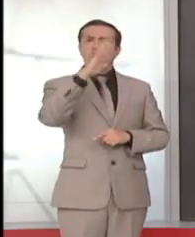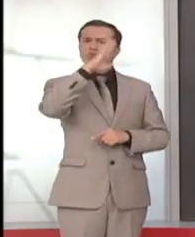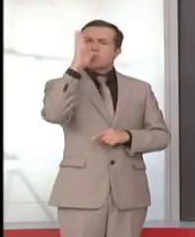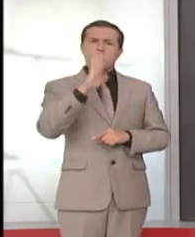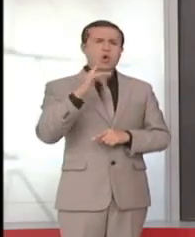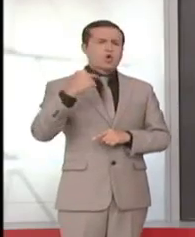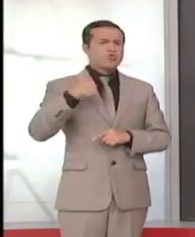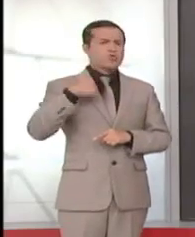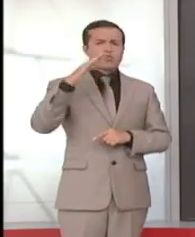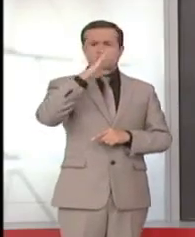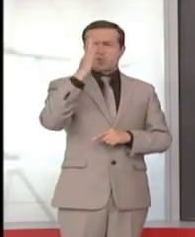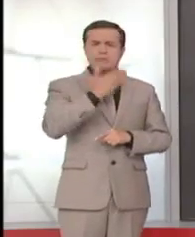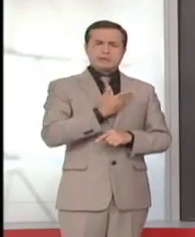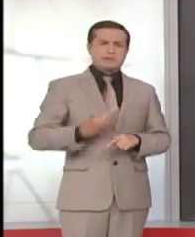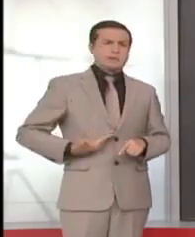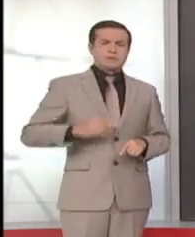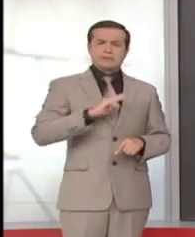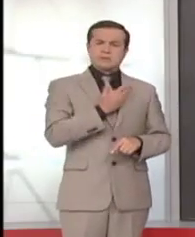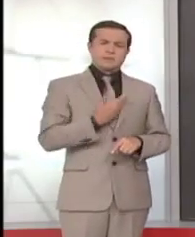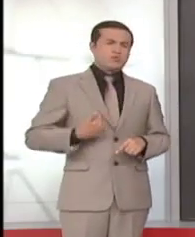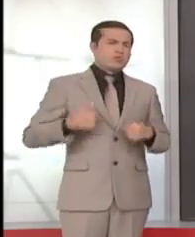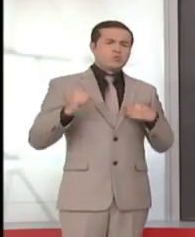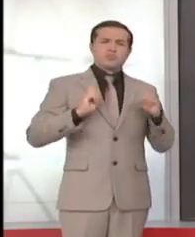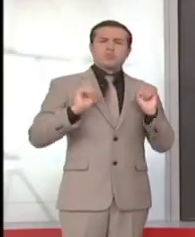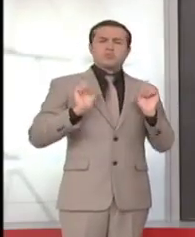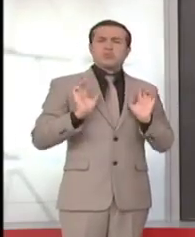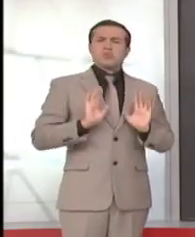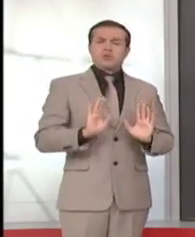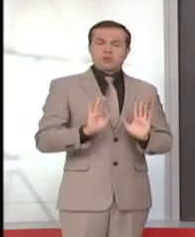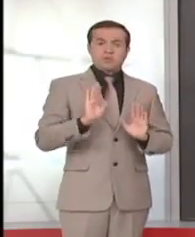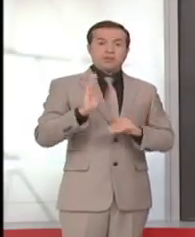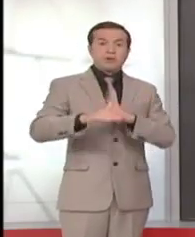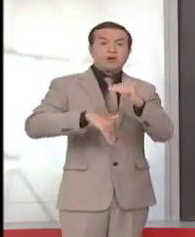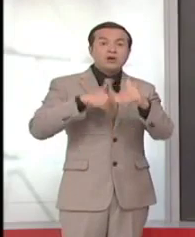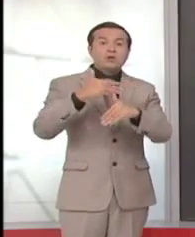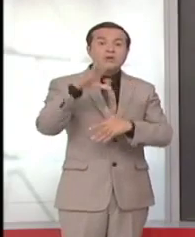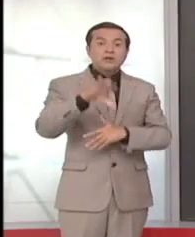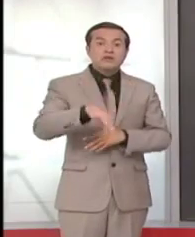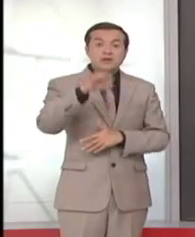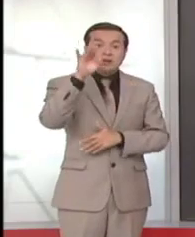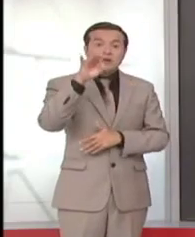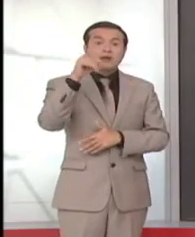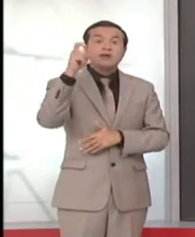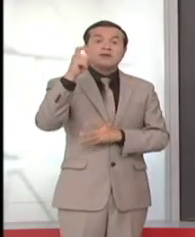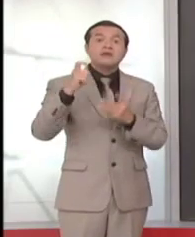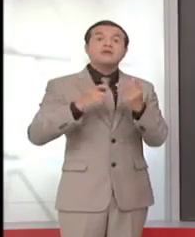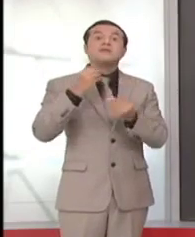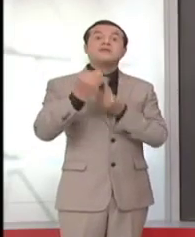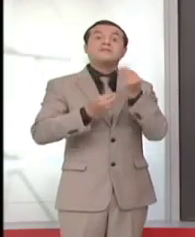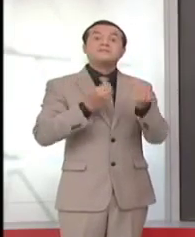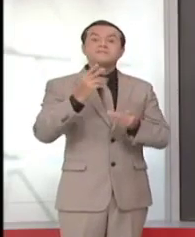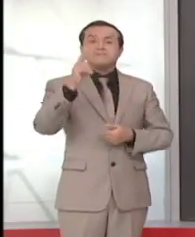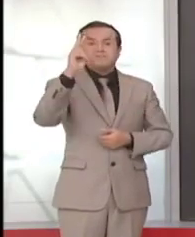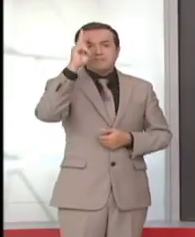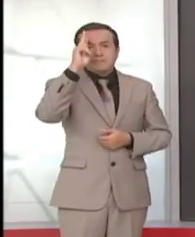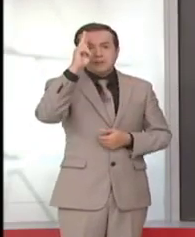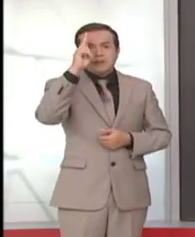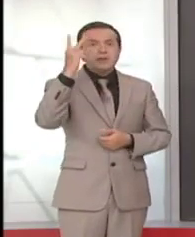ni presidencias ni vicepresidencias, pero al momento de elegir y necesitar, ahí sí, el agua y el aceite